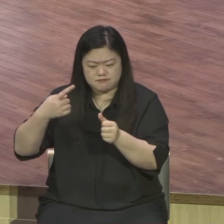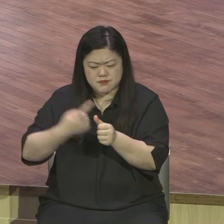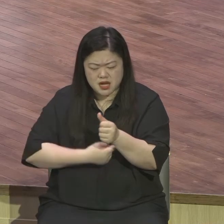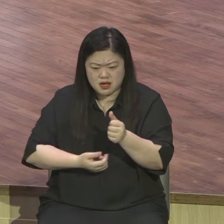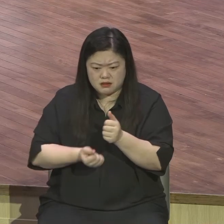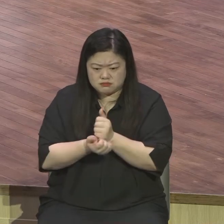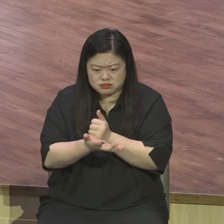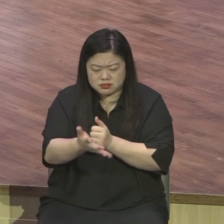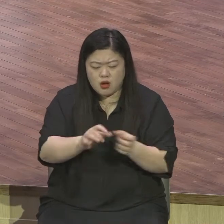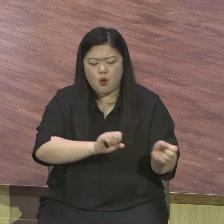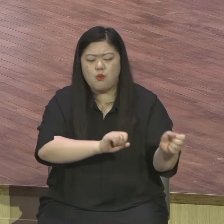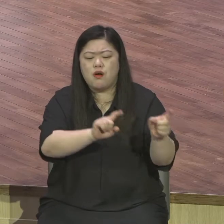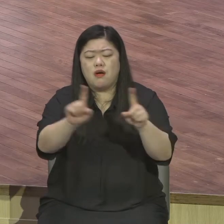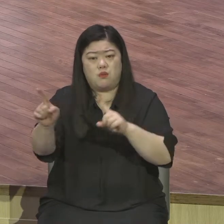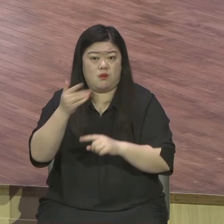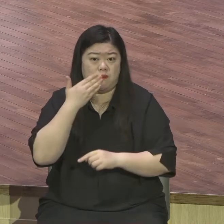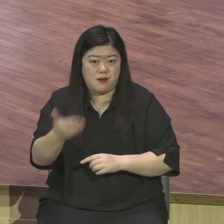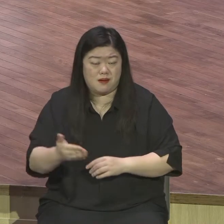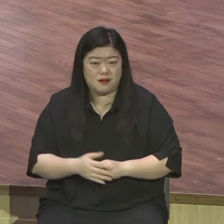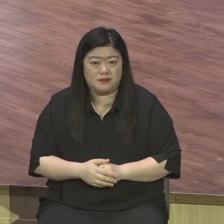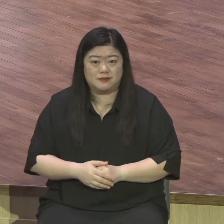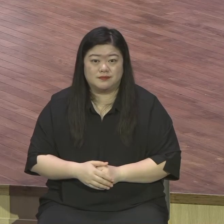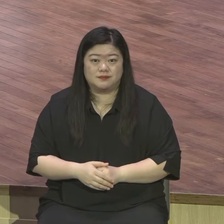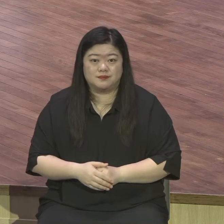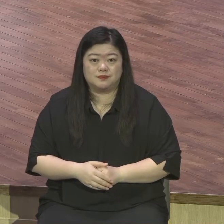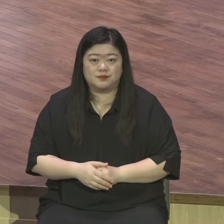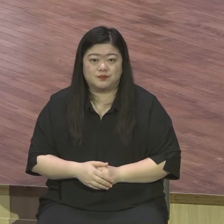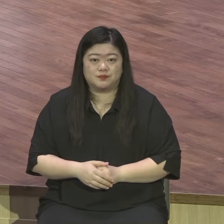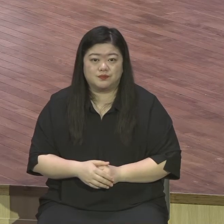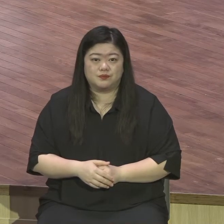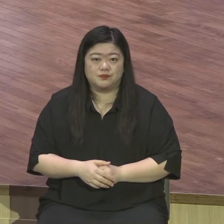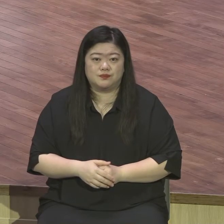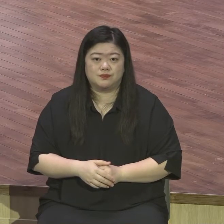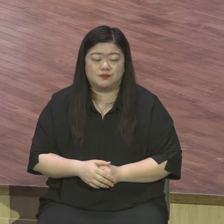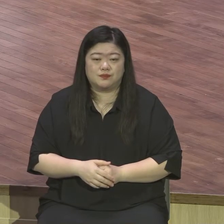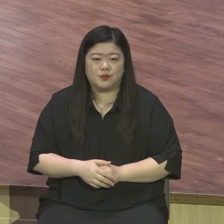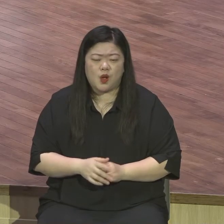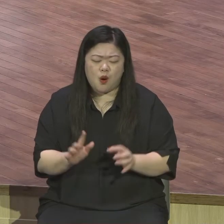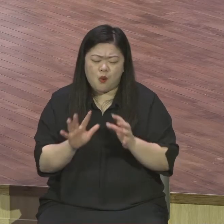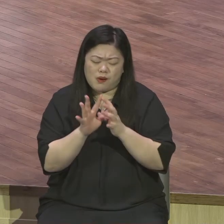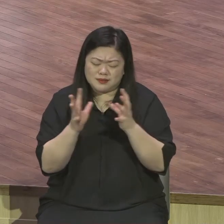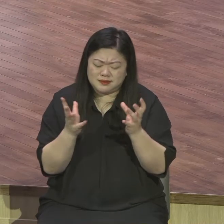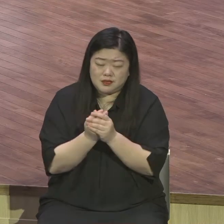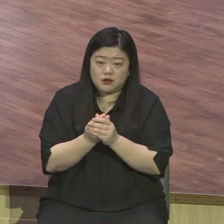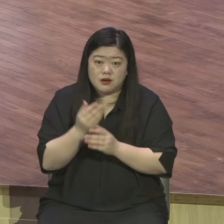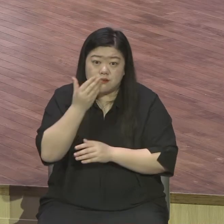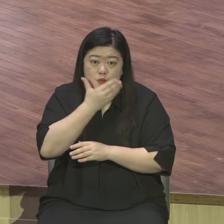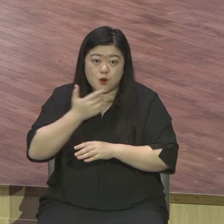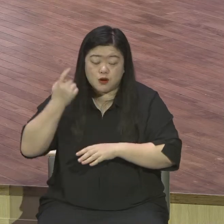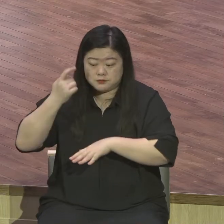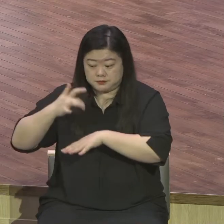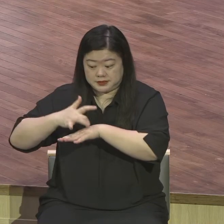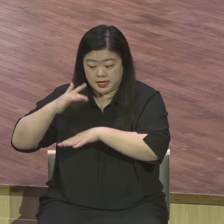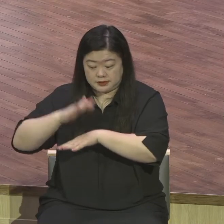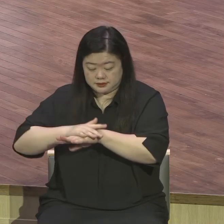성도를 이런 절대 복음의 이 체질이 되어서 나도 살고 상대방도